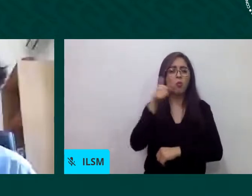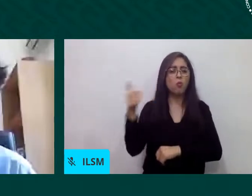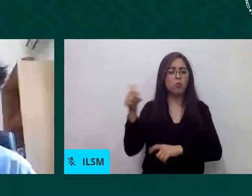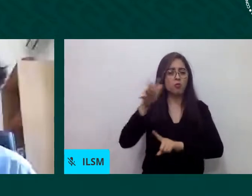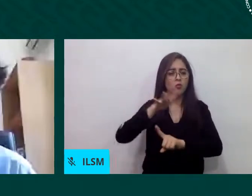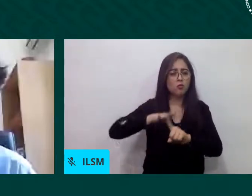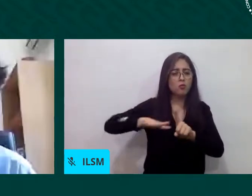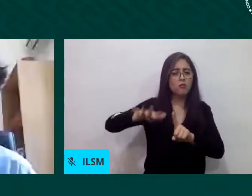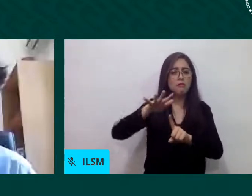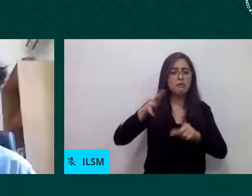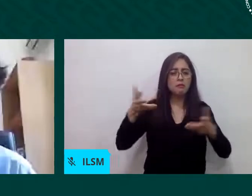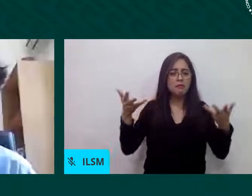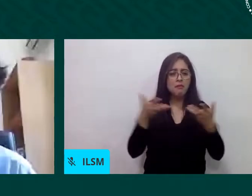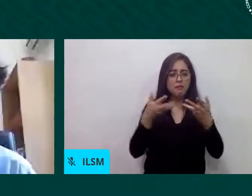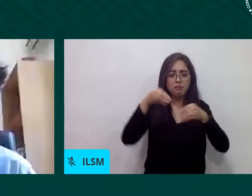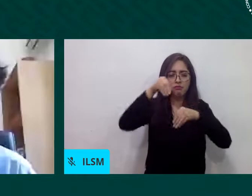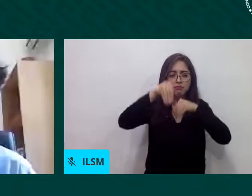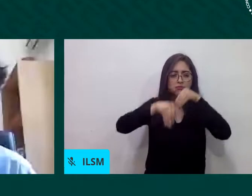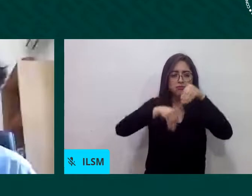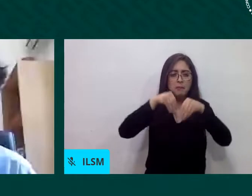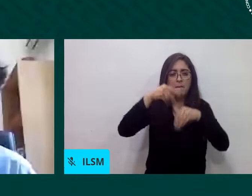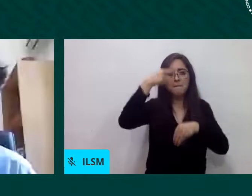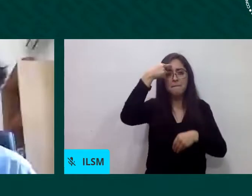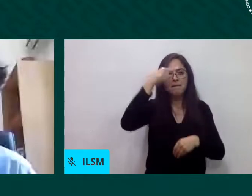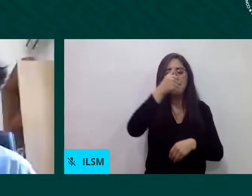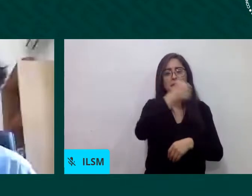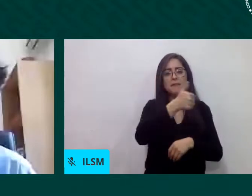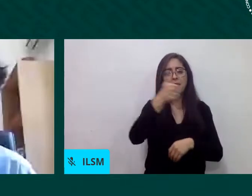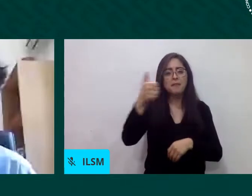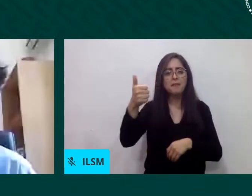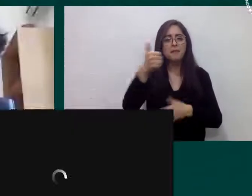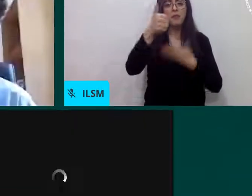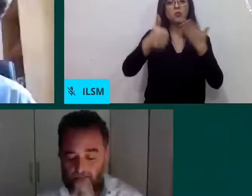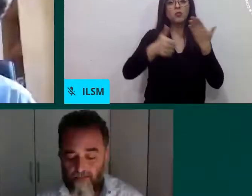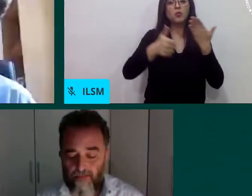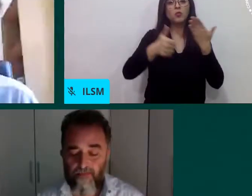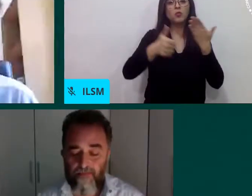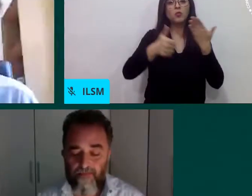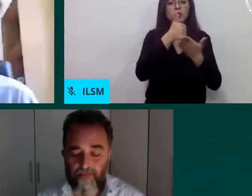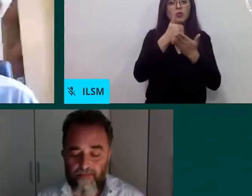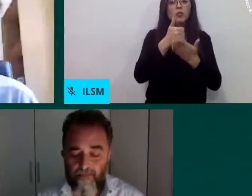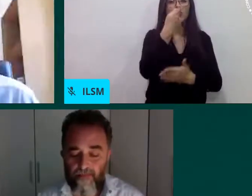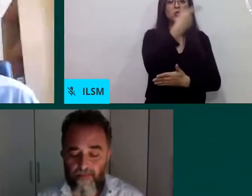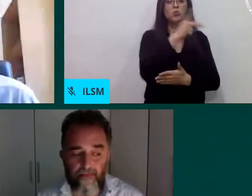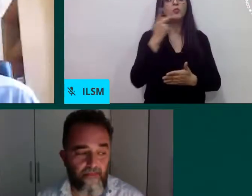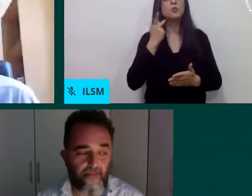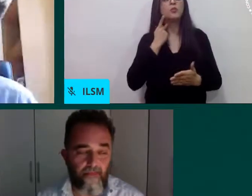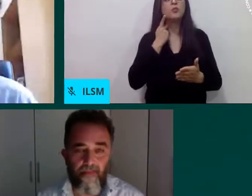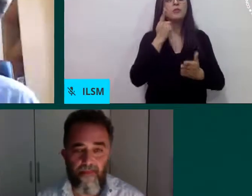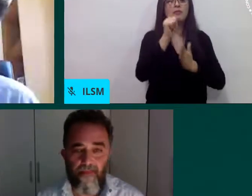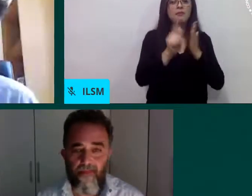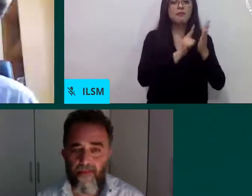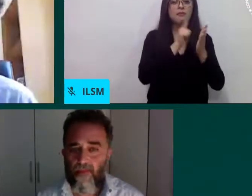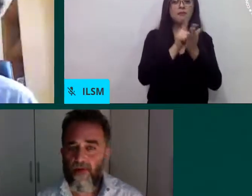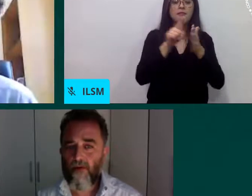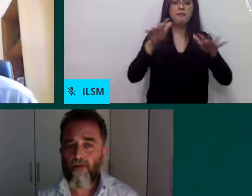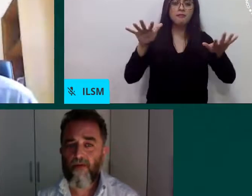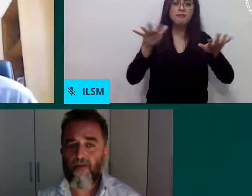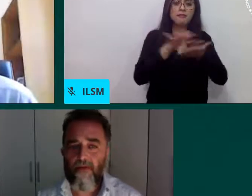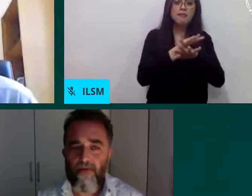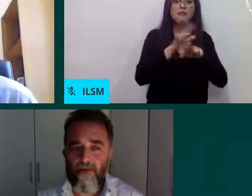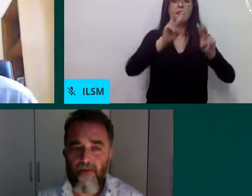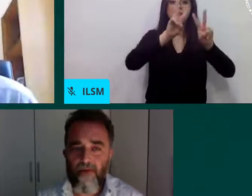mejoren sus políticas locales frente a la situación de migrantes y eso cómo podría